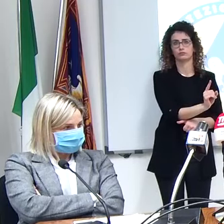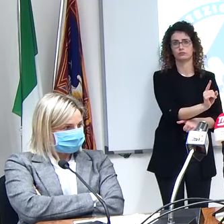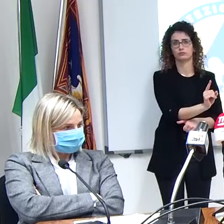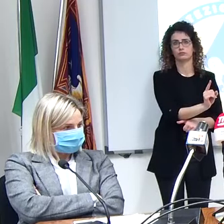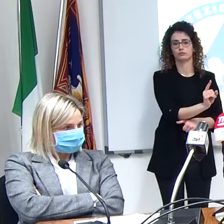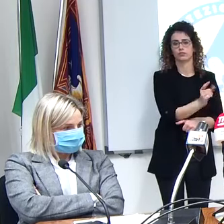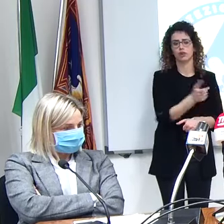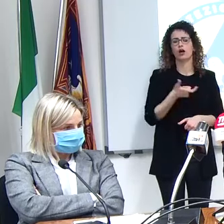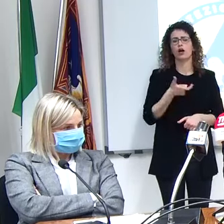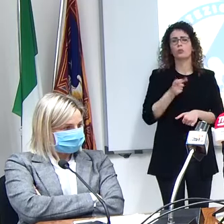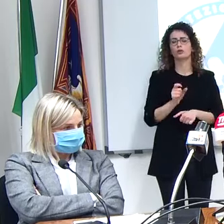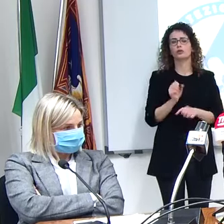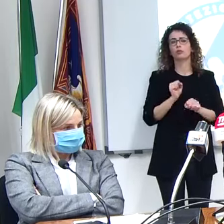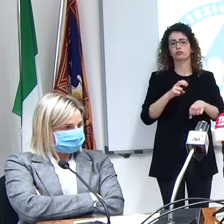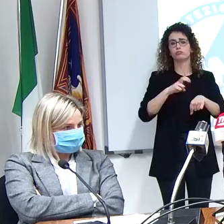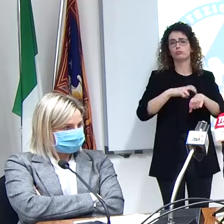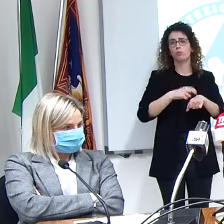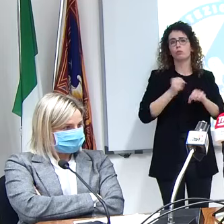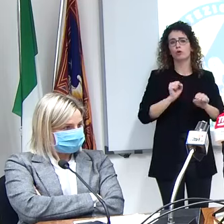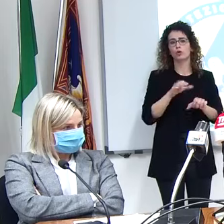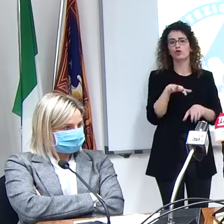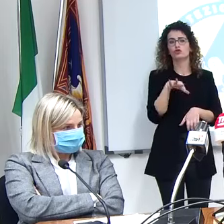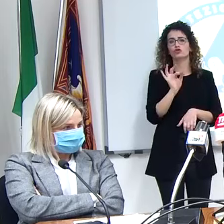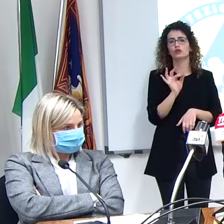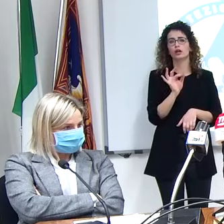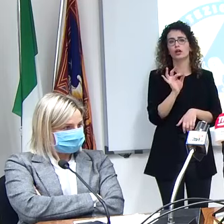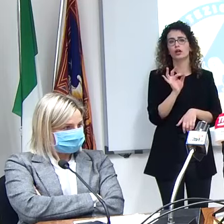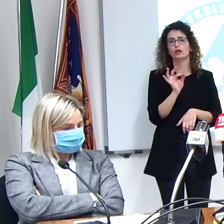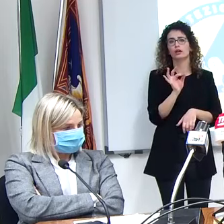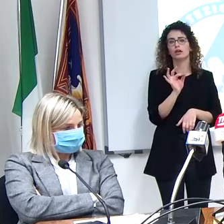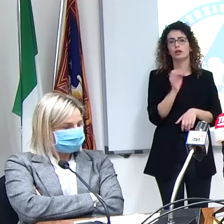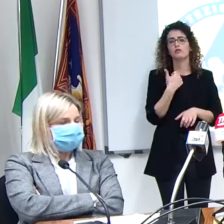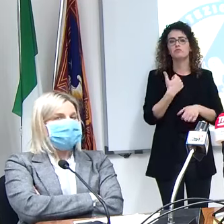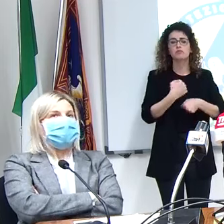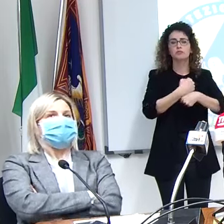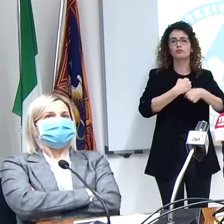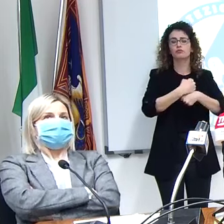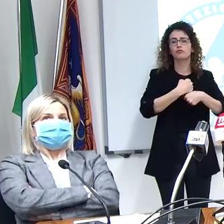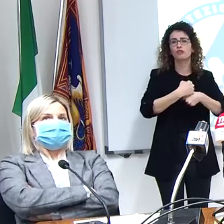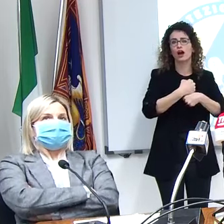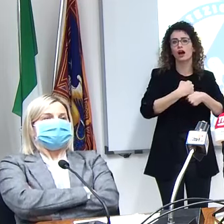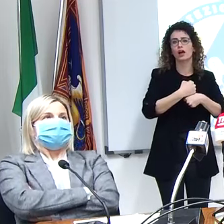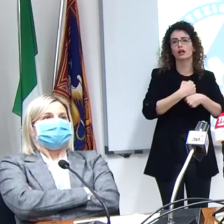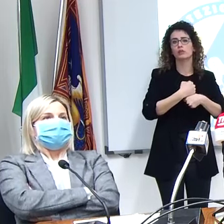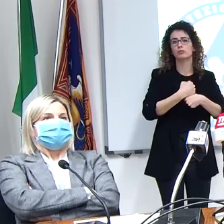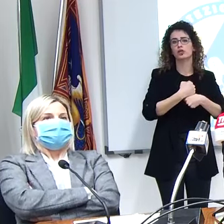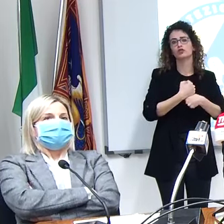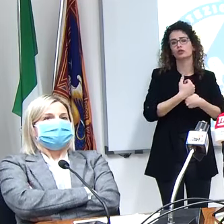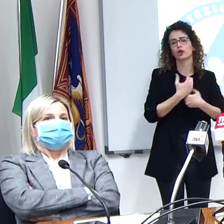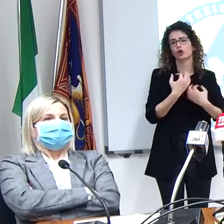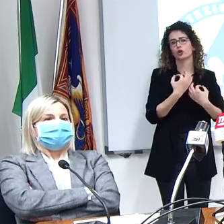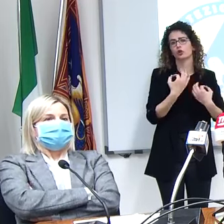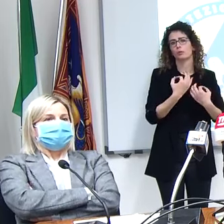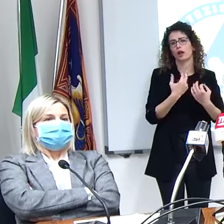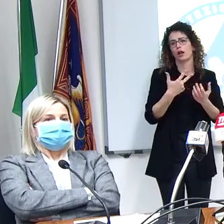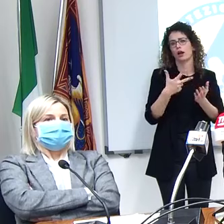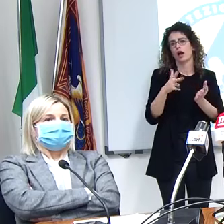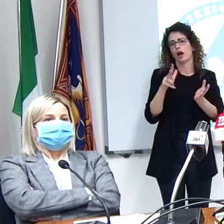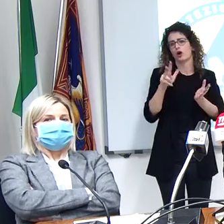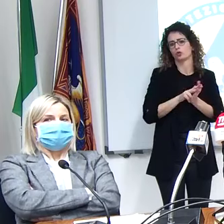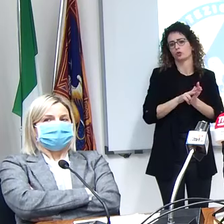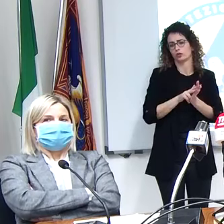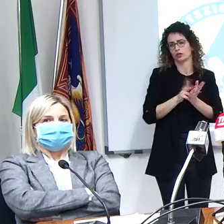perché può decidere di utilizzare tutti i farmaci che sono regolarmente autorizzati in